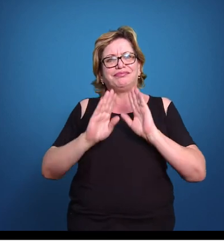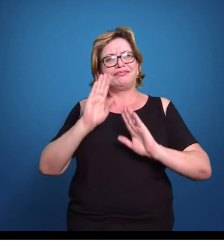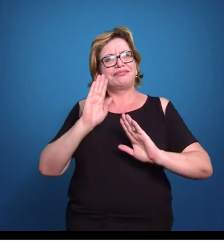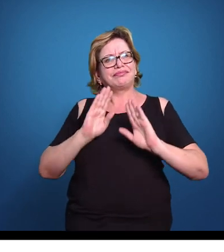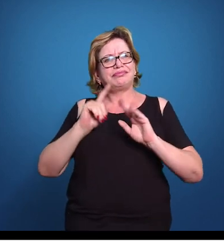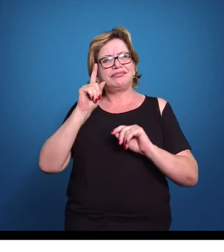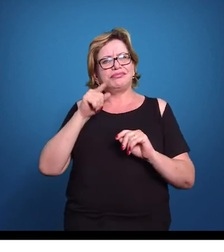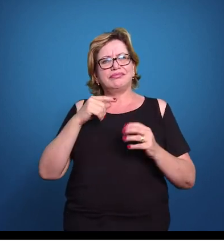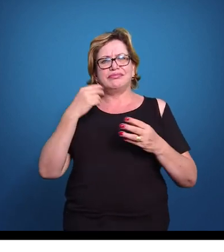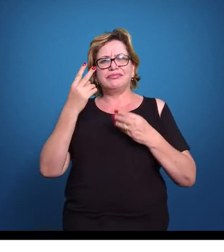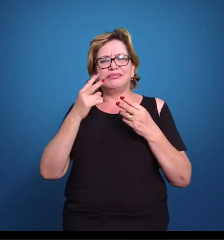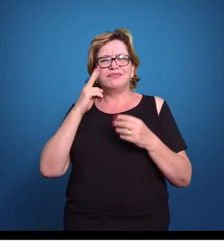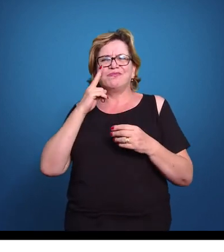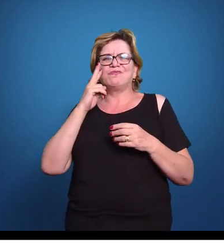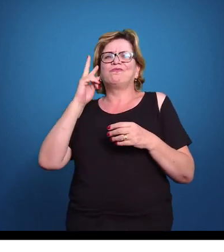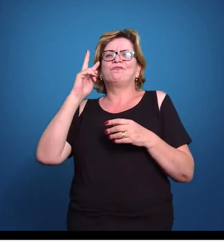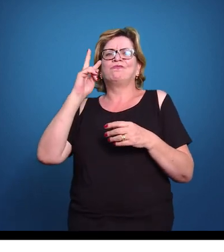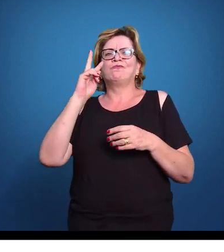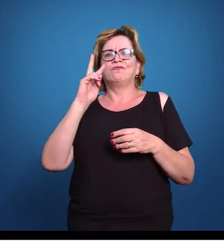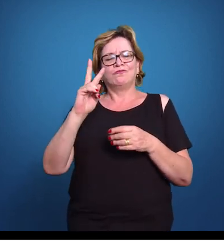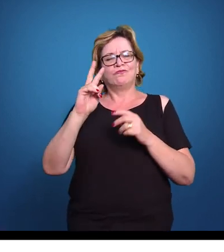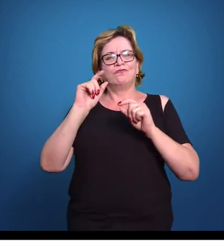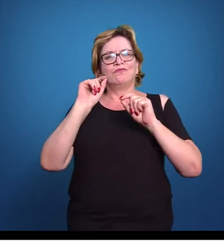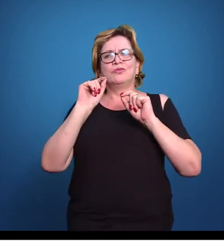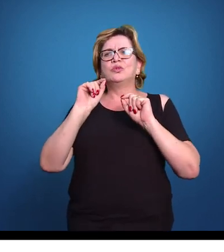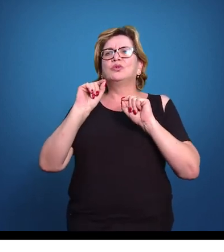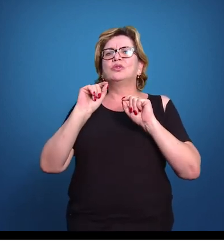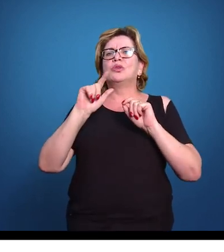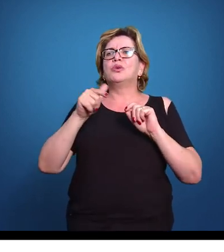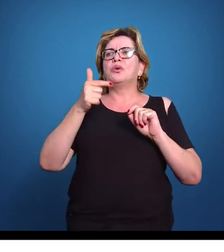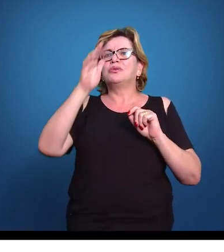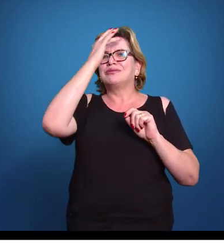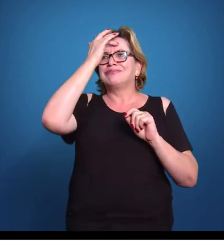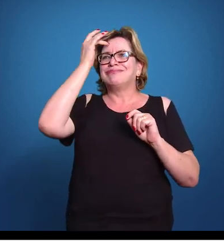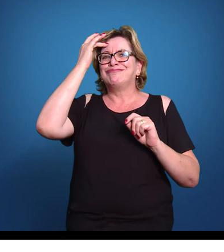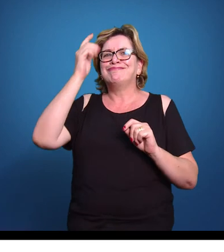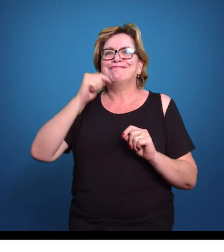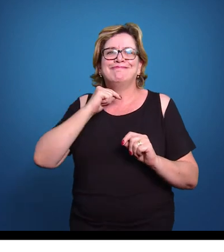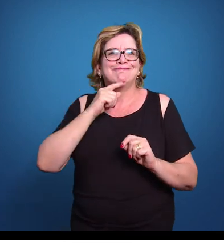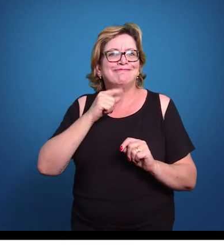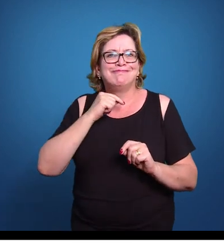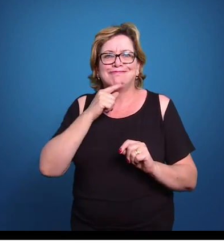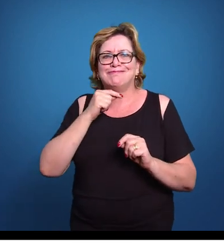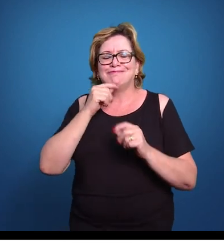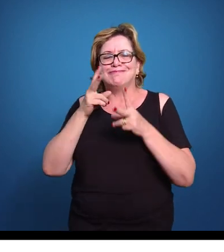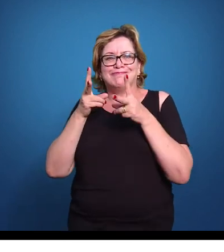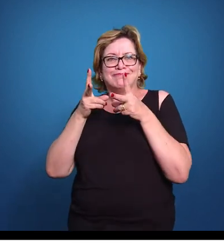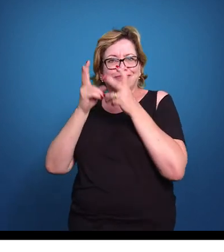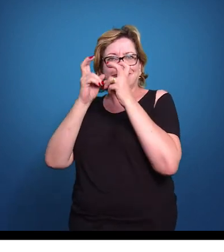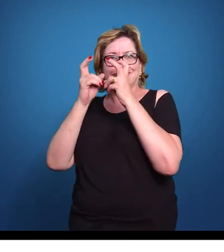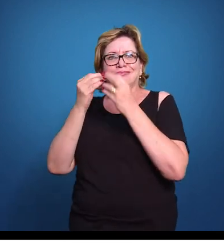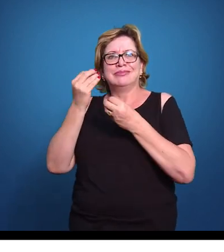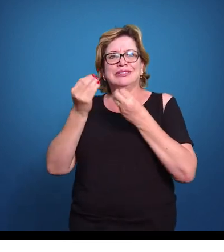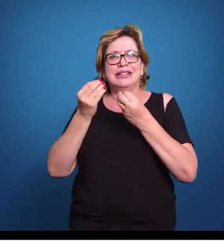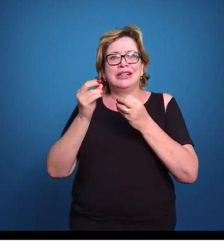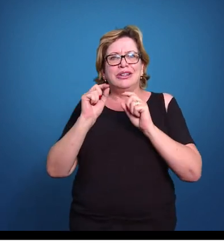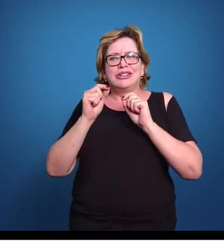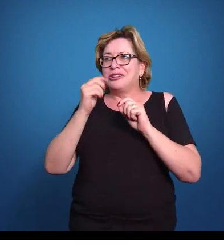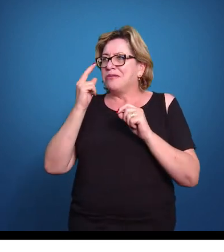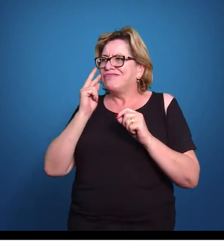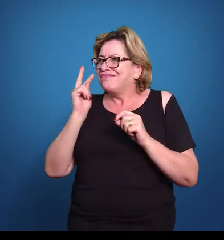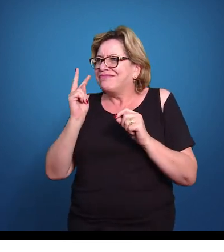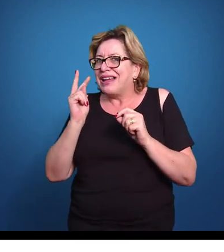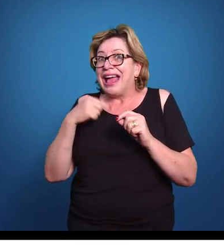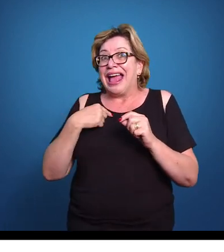é de enxergar o que os outros não conseguem perceber, o que os outros não veem, o que os outros não